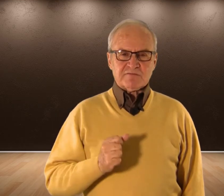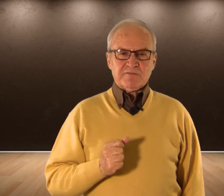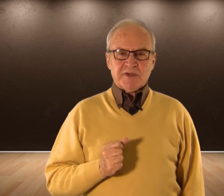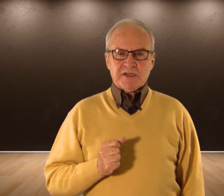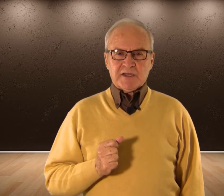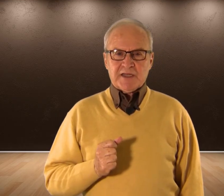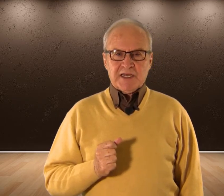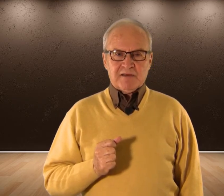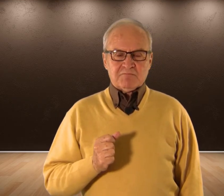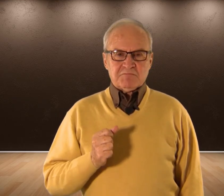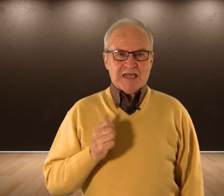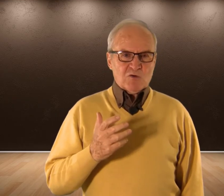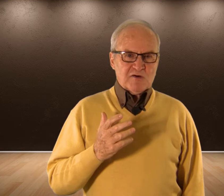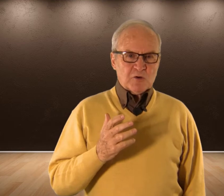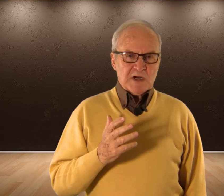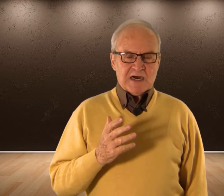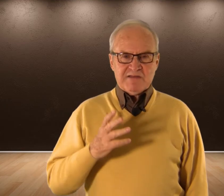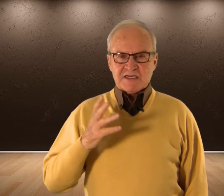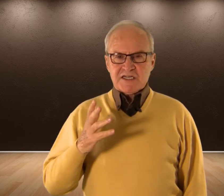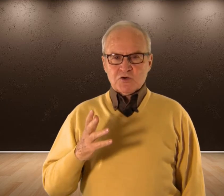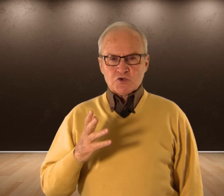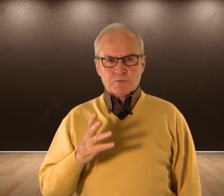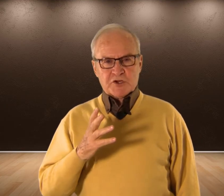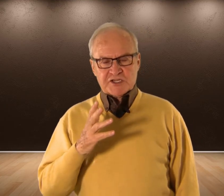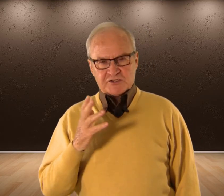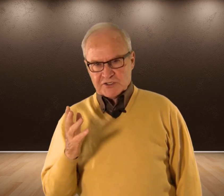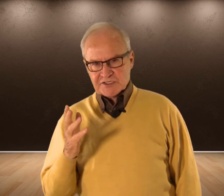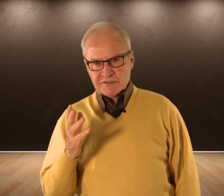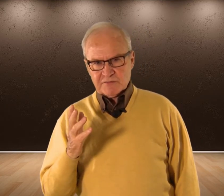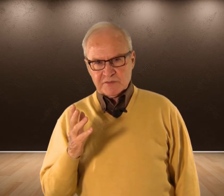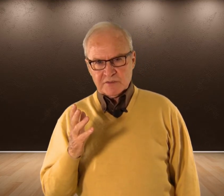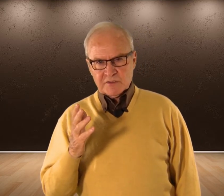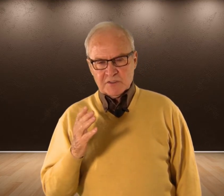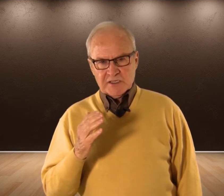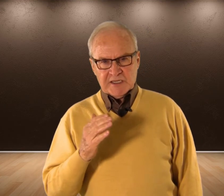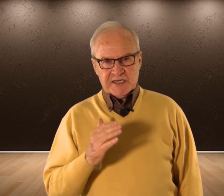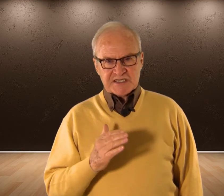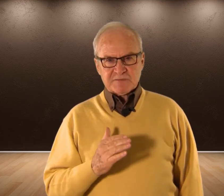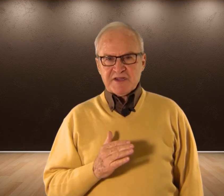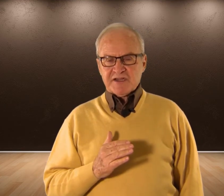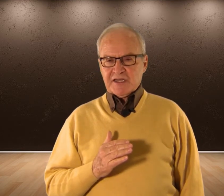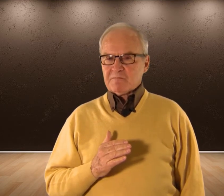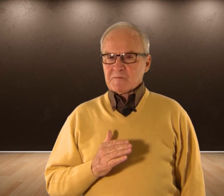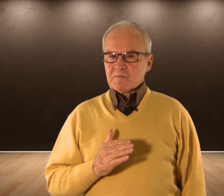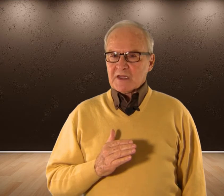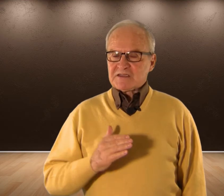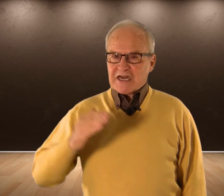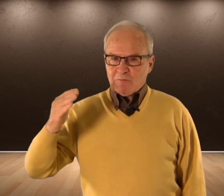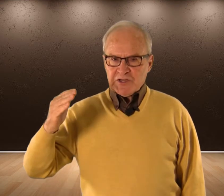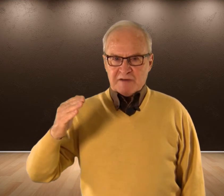Que de alguna forma habían sido sus protectores En esta especie de tramo de la